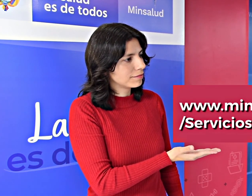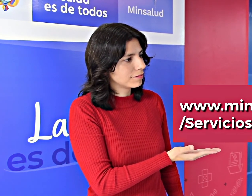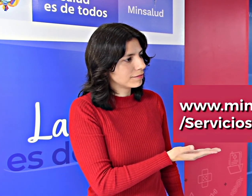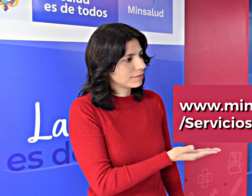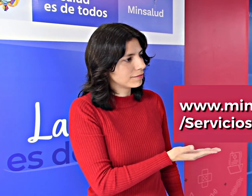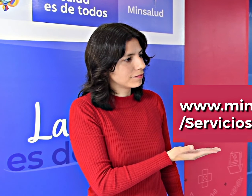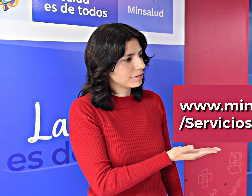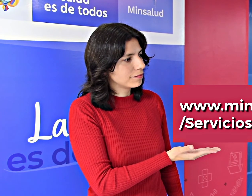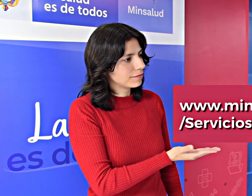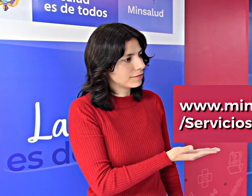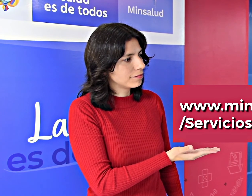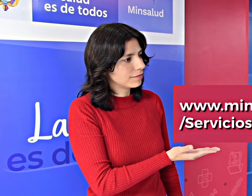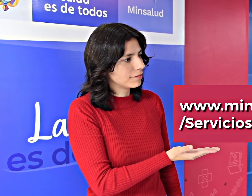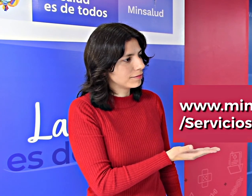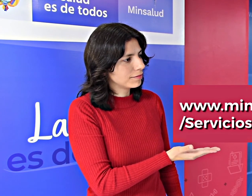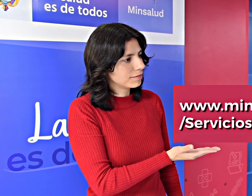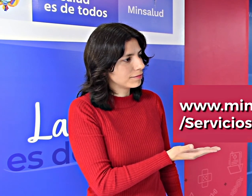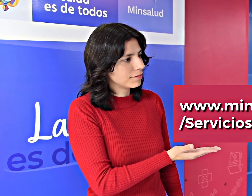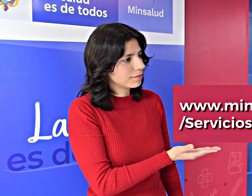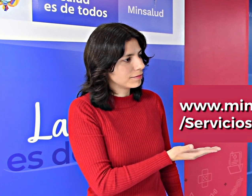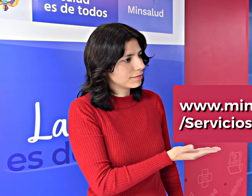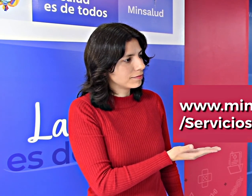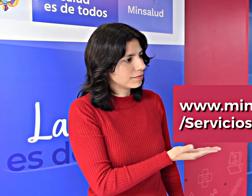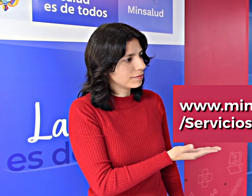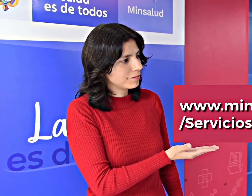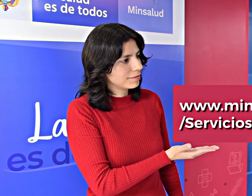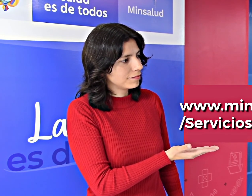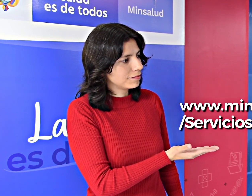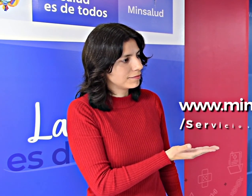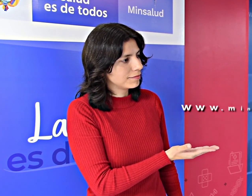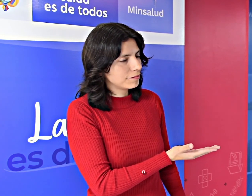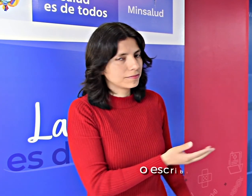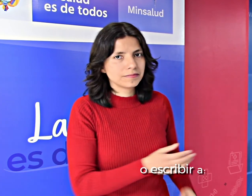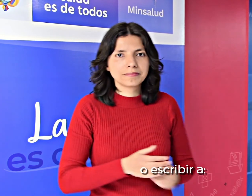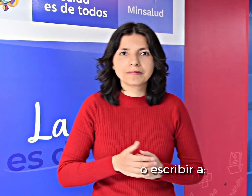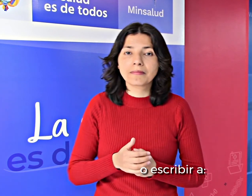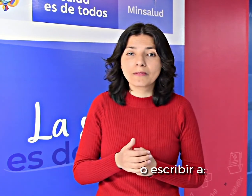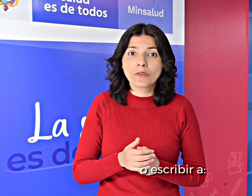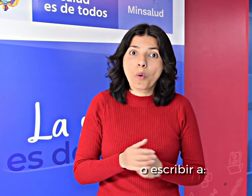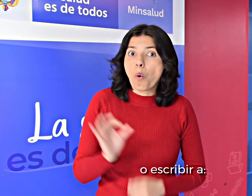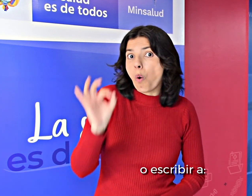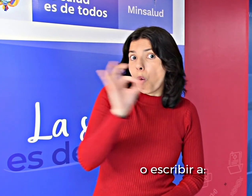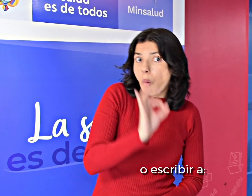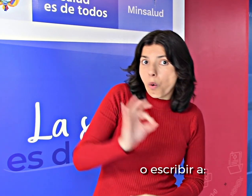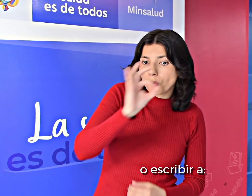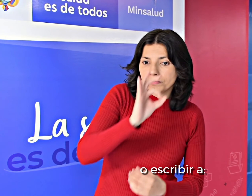barra inclinada Servicios al Ciudadano o escribir